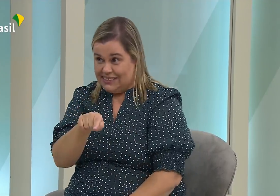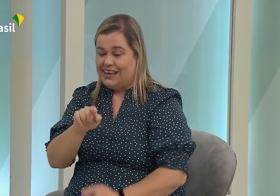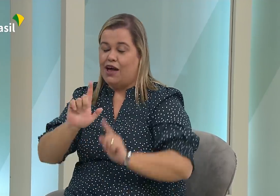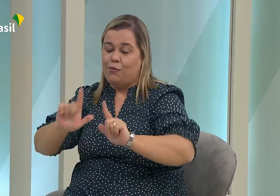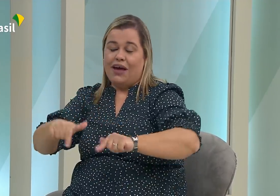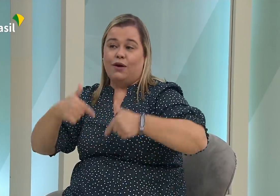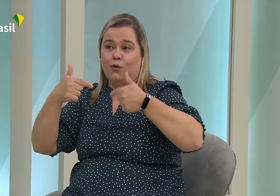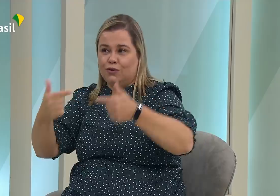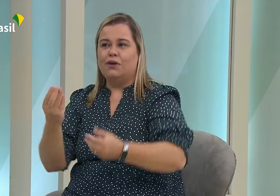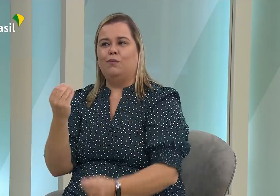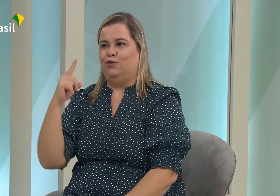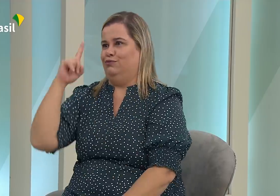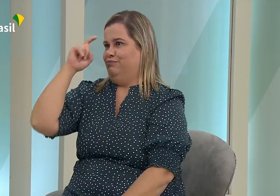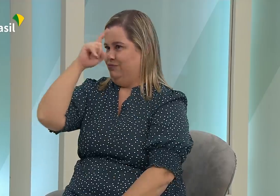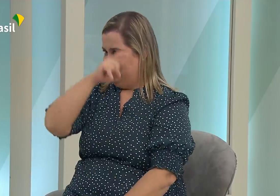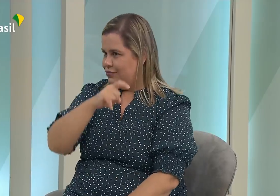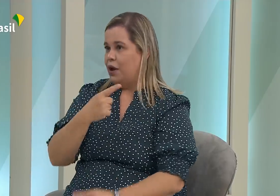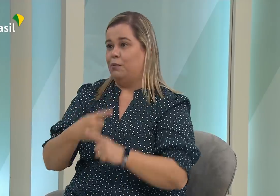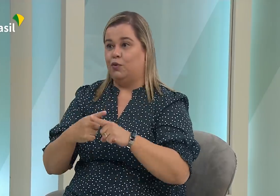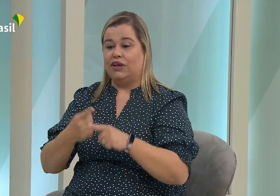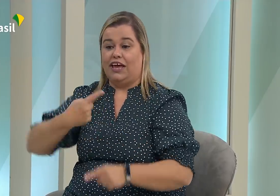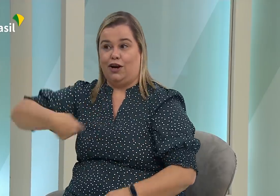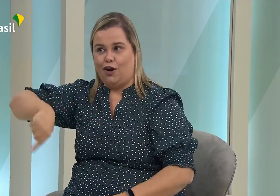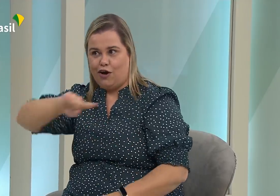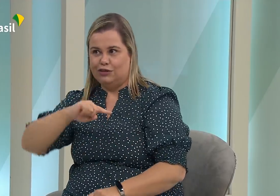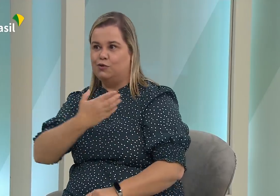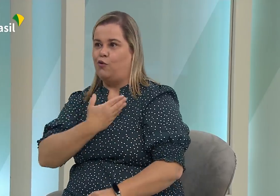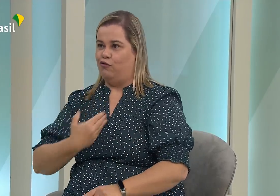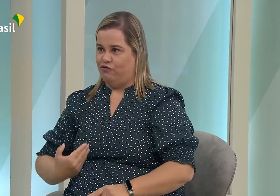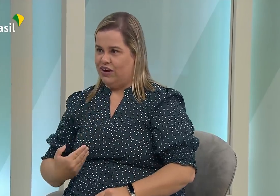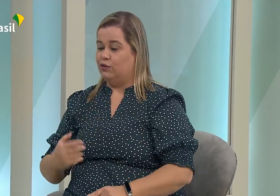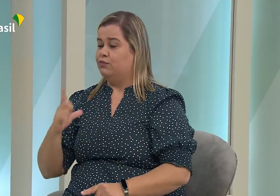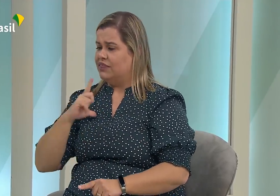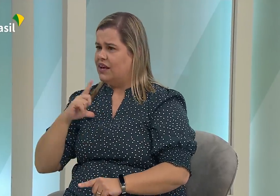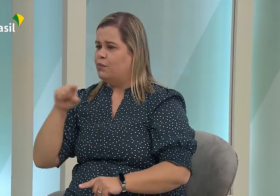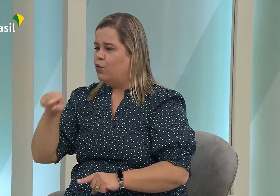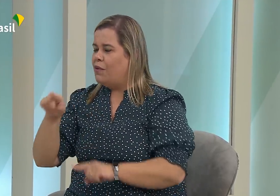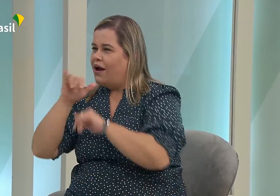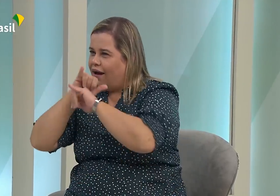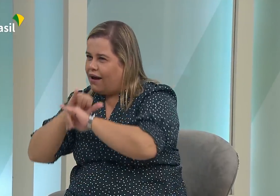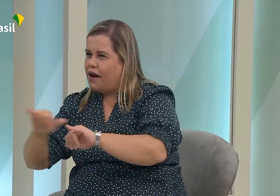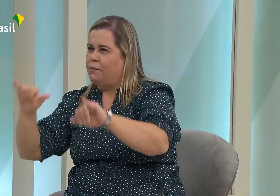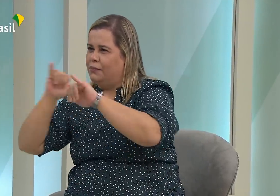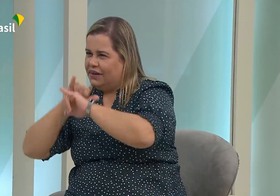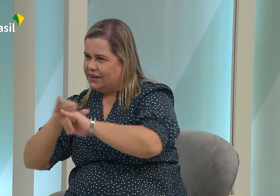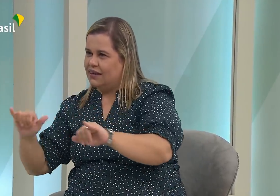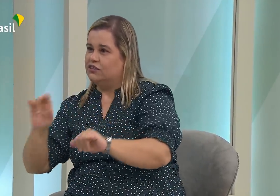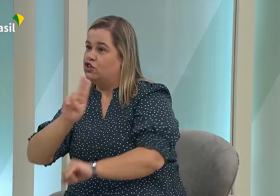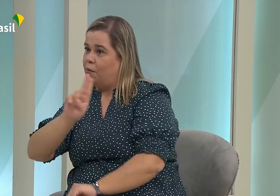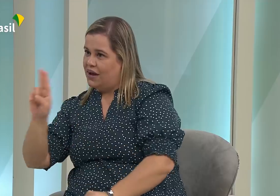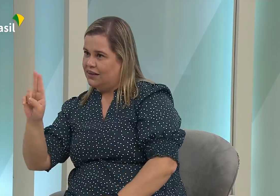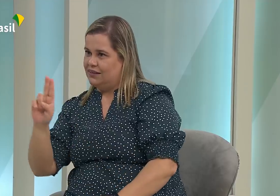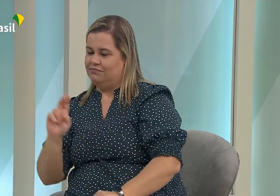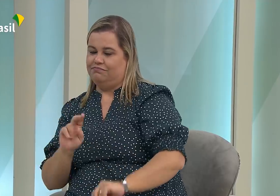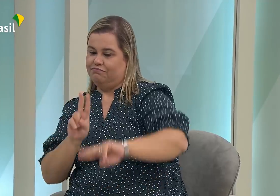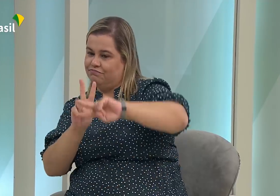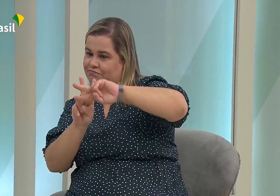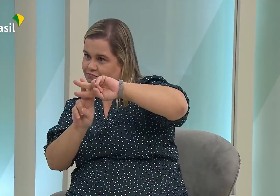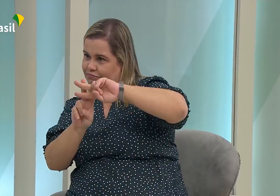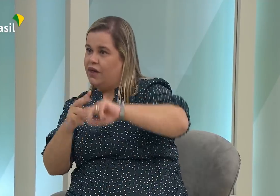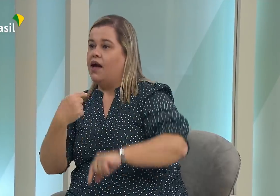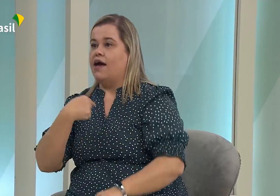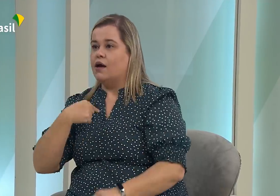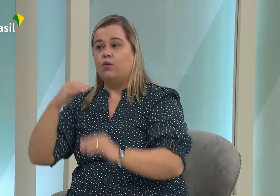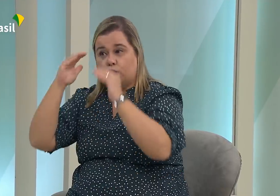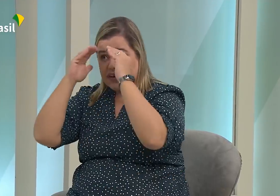incluídos na sociedade. Então, isso é uma luta bem difícil. E nós aqui do governo federal, inclusive, temos uma